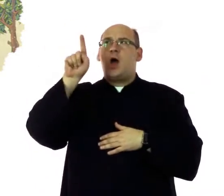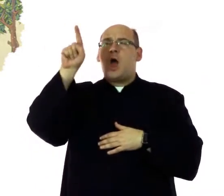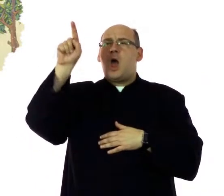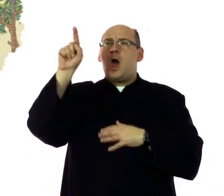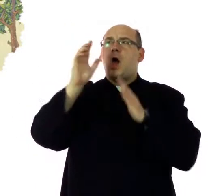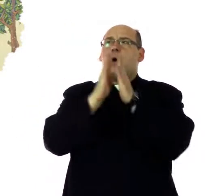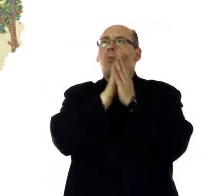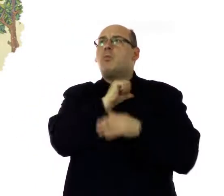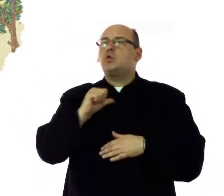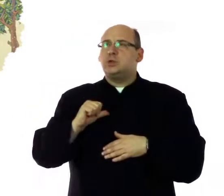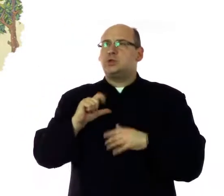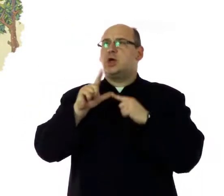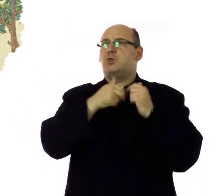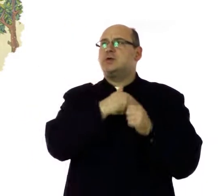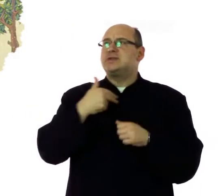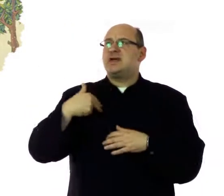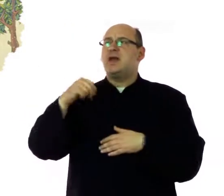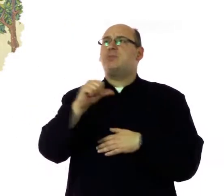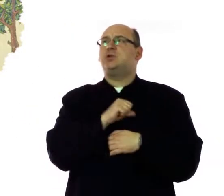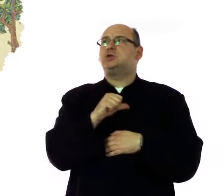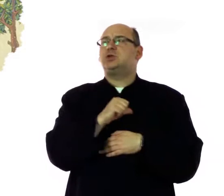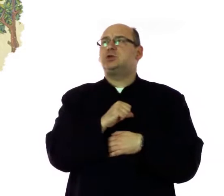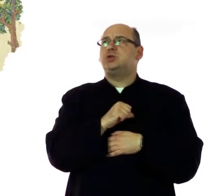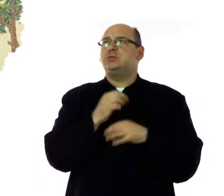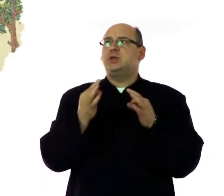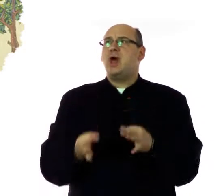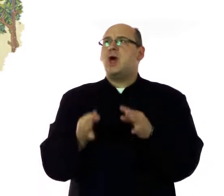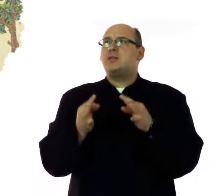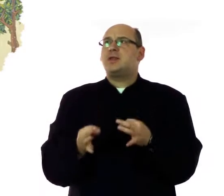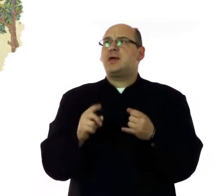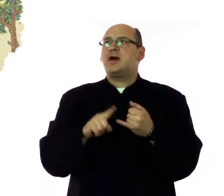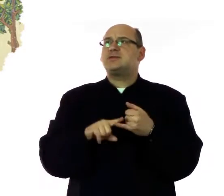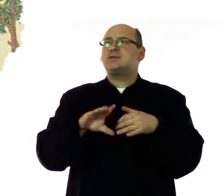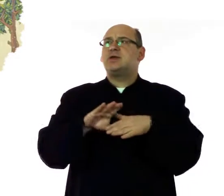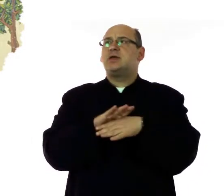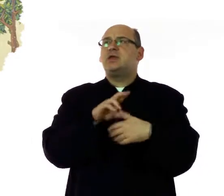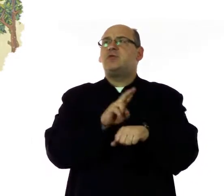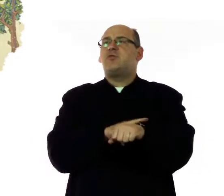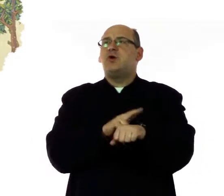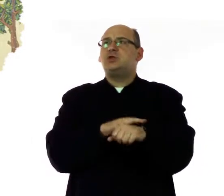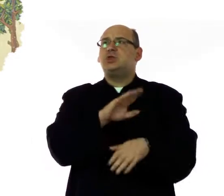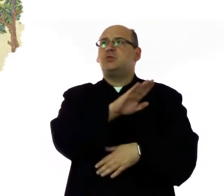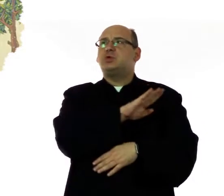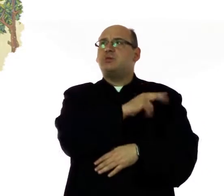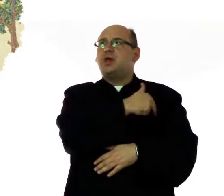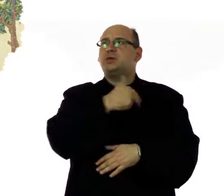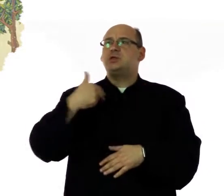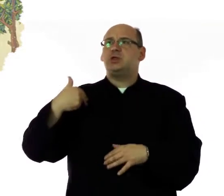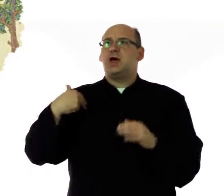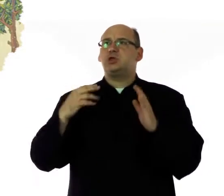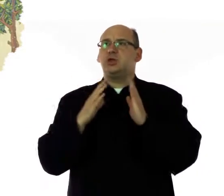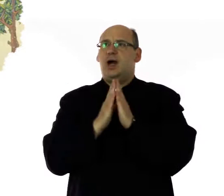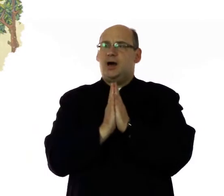Boża, módl się za nami grzesznymi, teraz i w godzinę